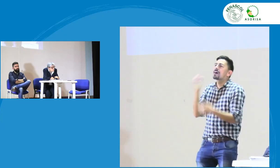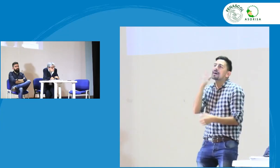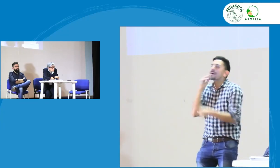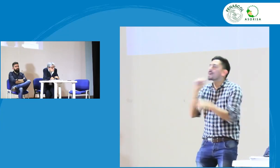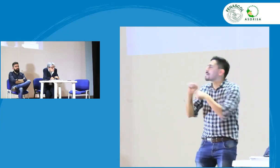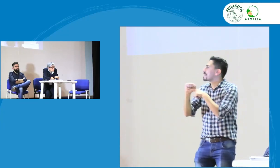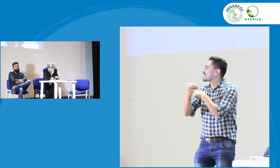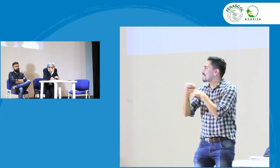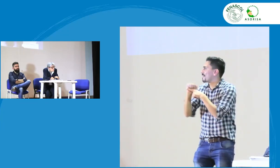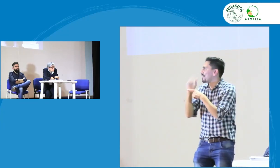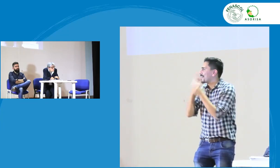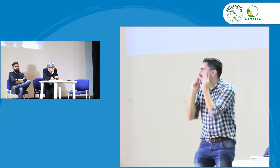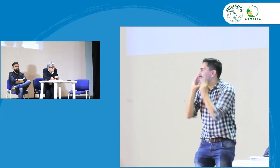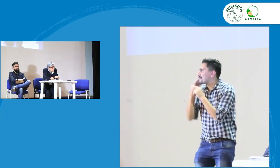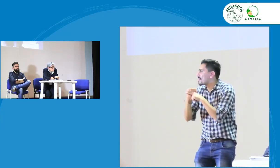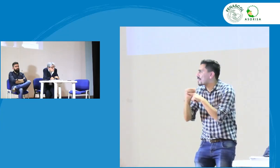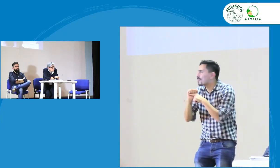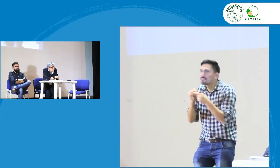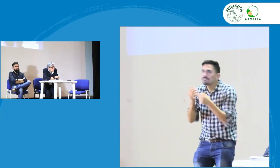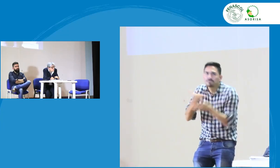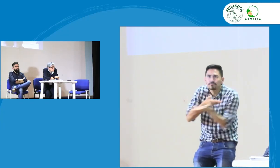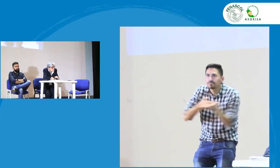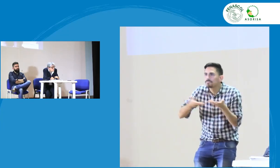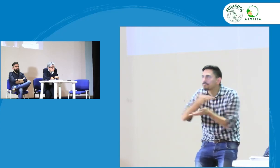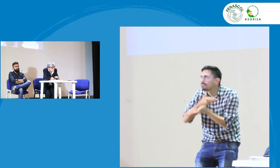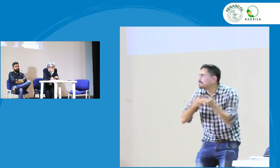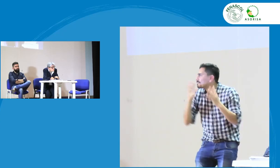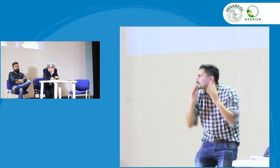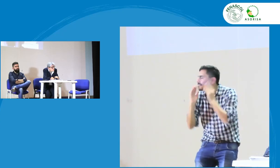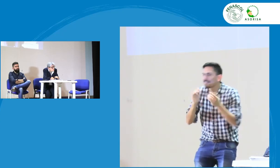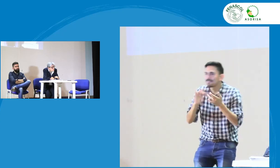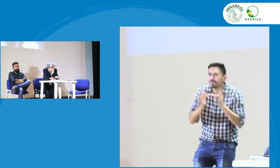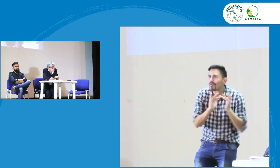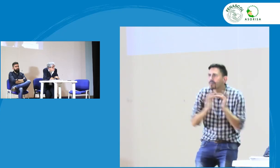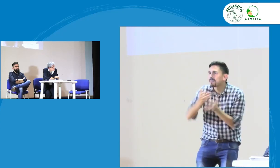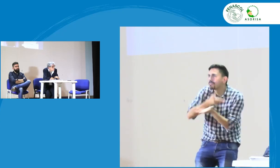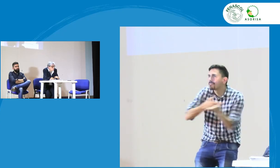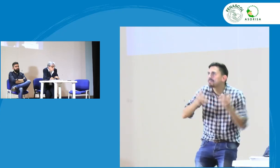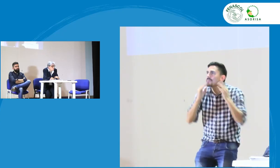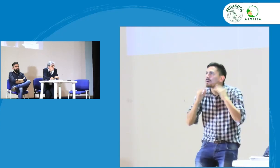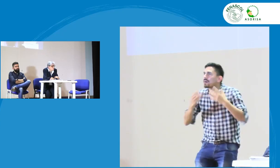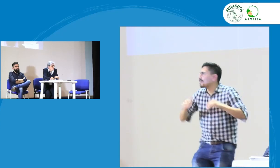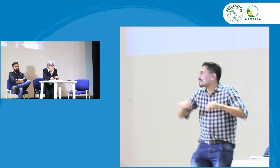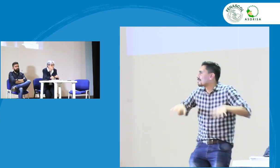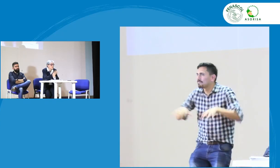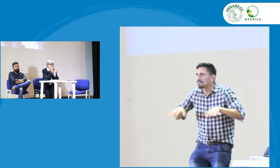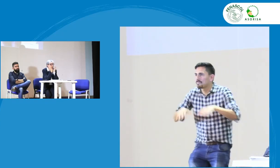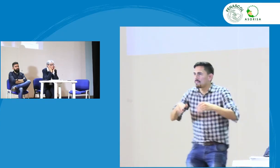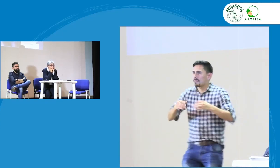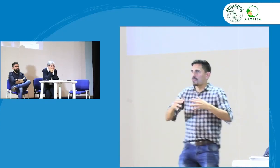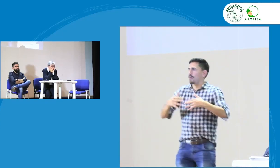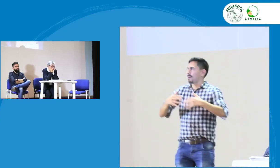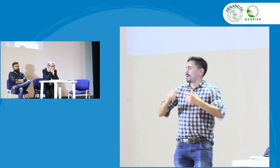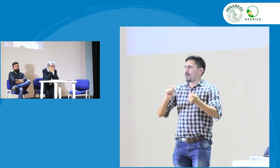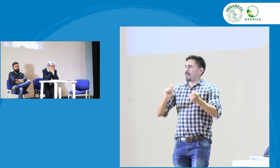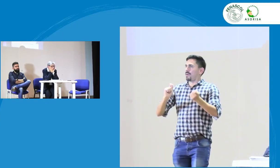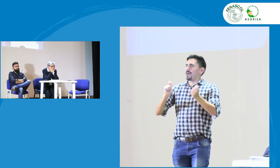Entonces, ¿qué sucede con estos intérpretes empíricos que venían trabajando y que mediante contacto con la comunidad y su